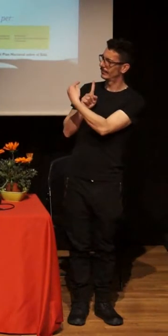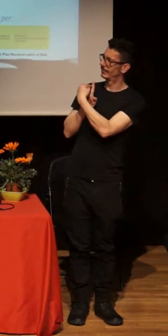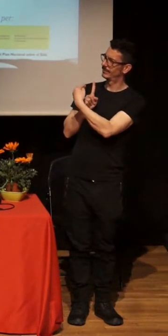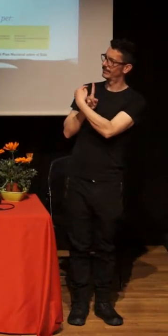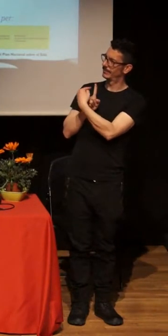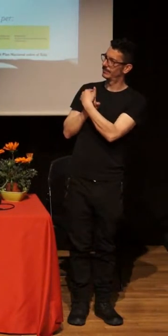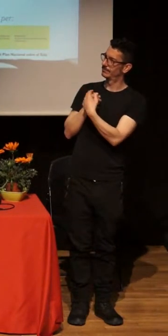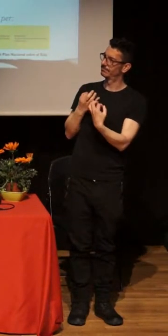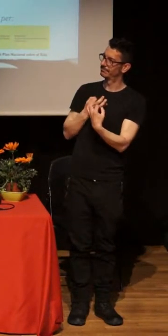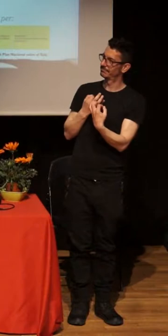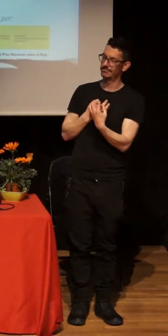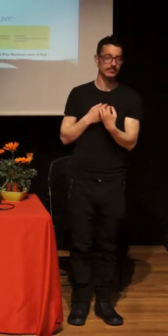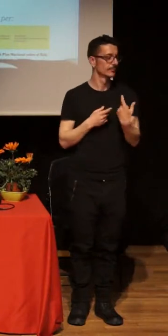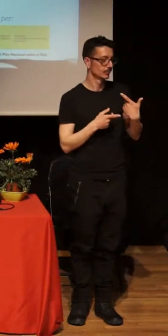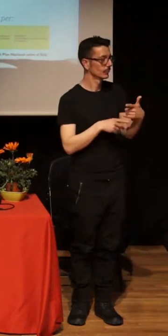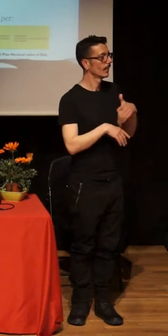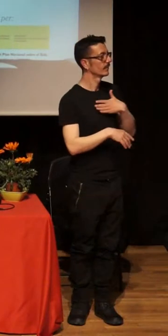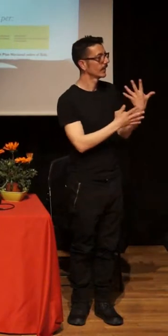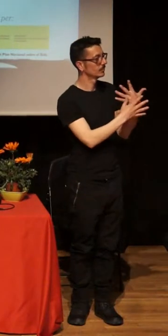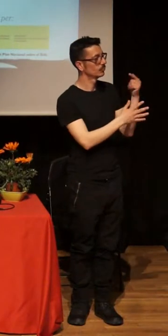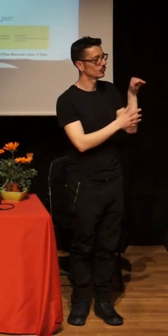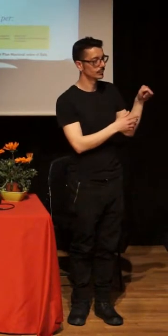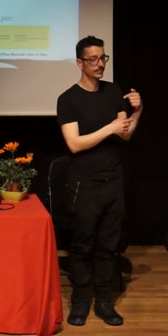dijera. ¿En promoción de qué?